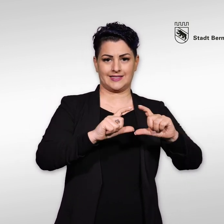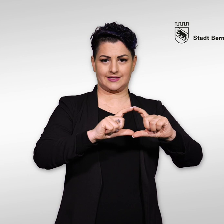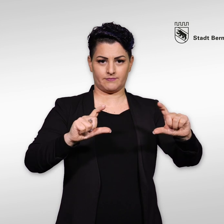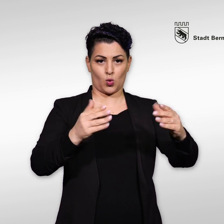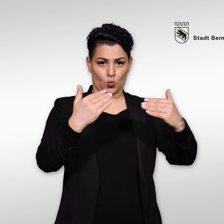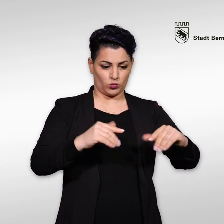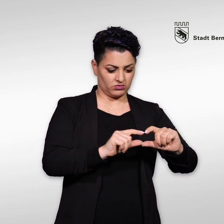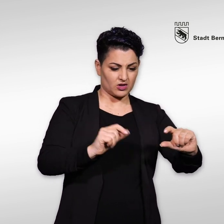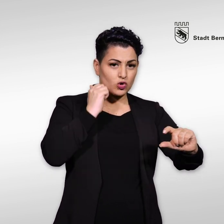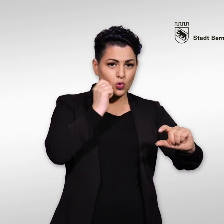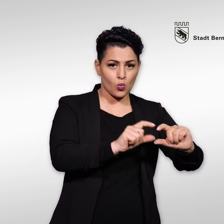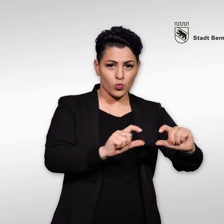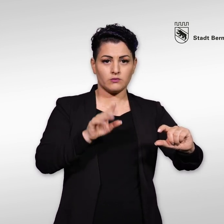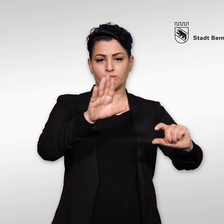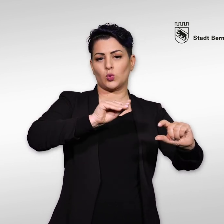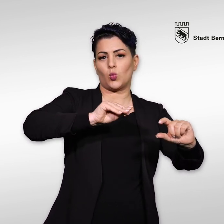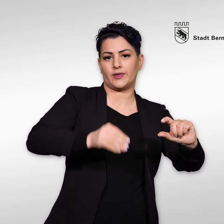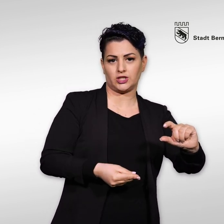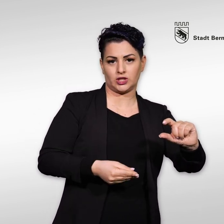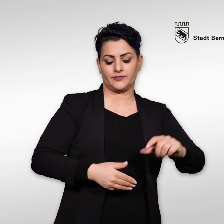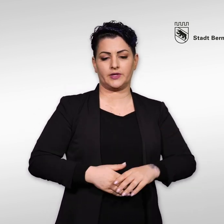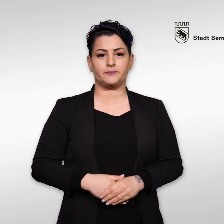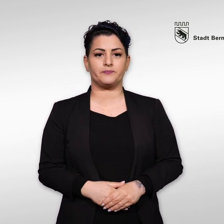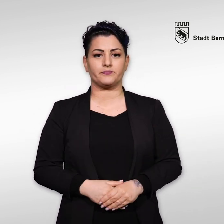Der Stimmrechtsausweis hat ein Feld, das Sie unterschreiben müssen.